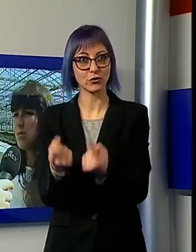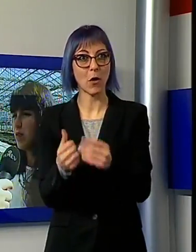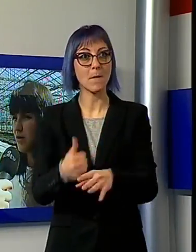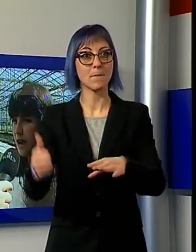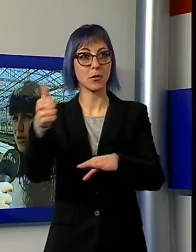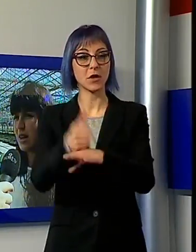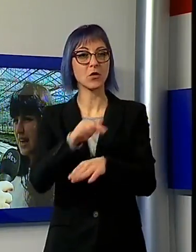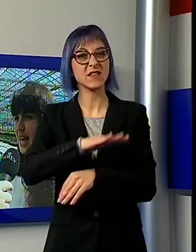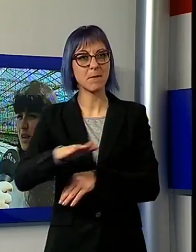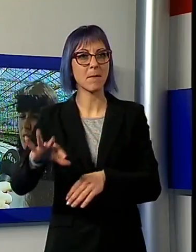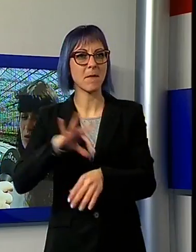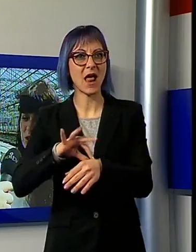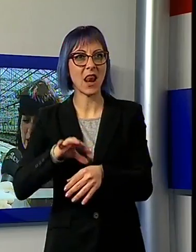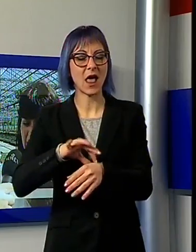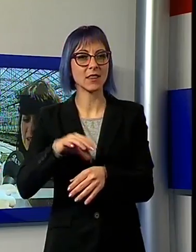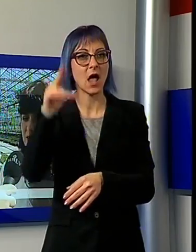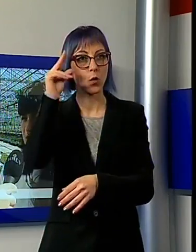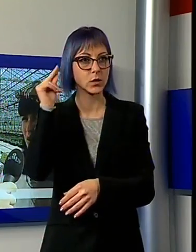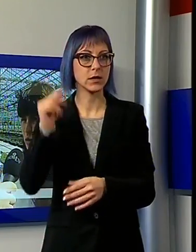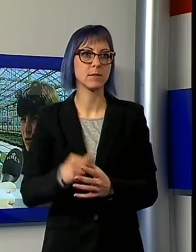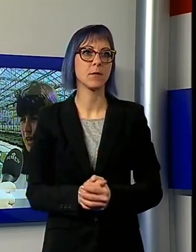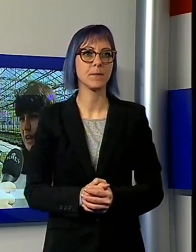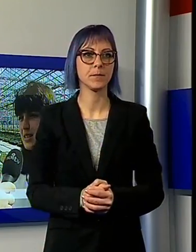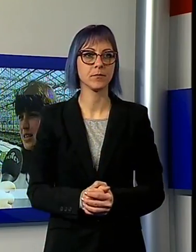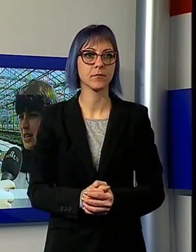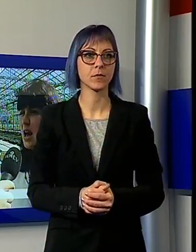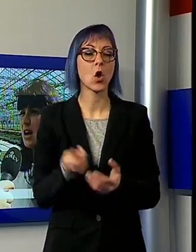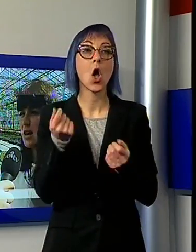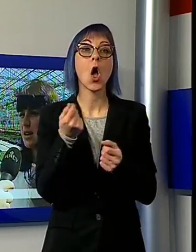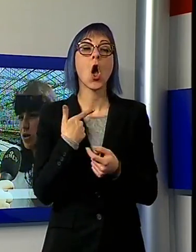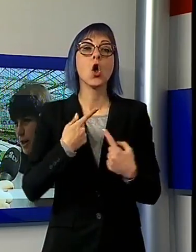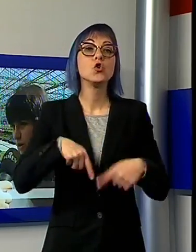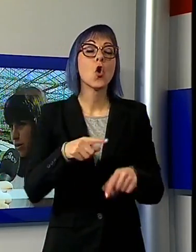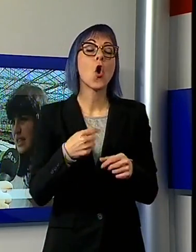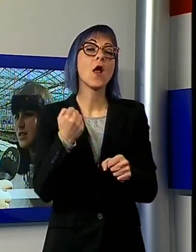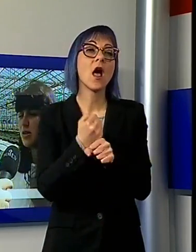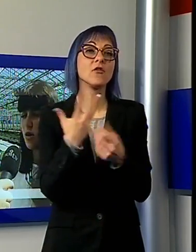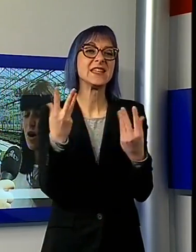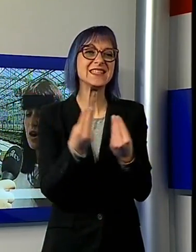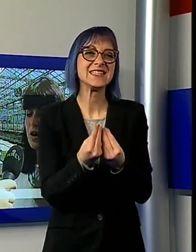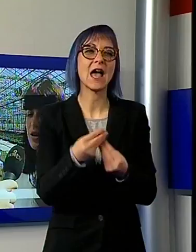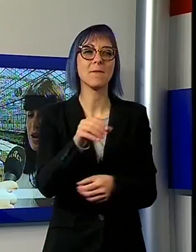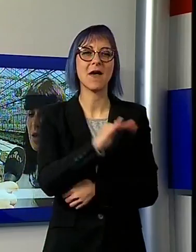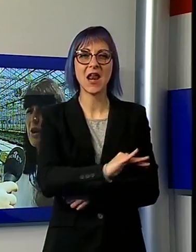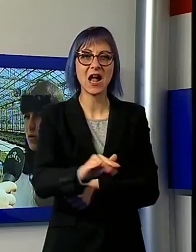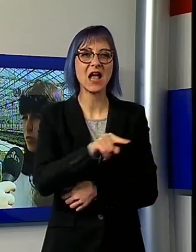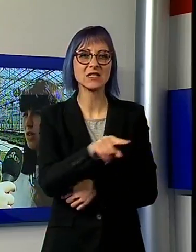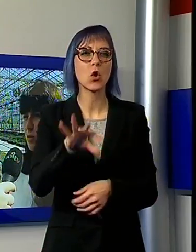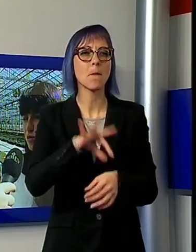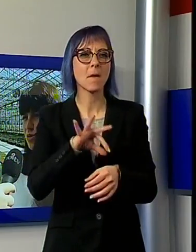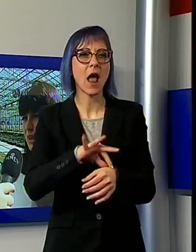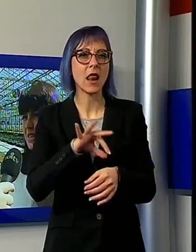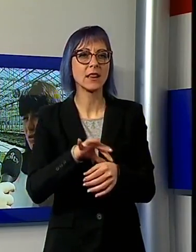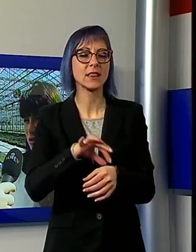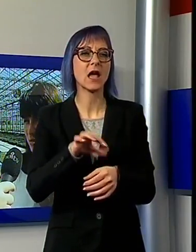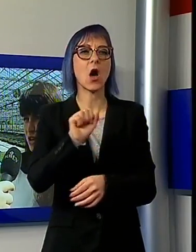Abbiamo lavorato la terra, abbiamo con i ragazzi che sono un gruppo di ragazzi di cospetto autistico, è un bel gruppo che